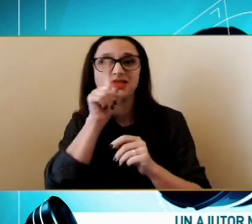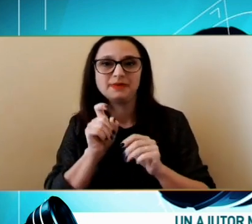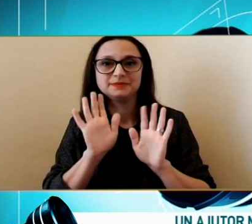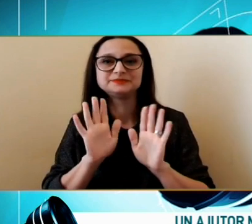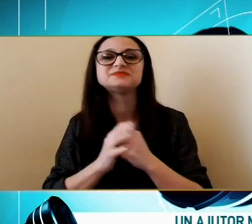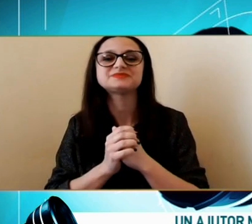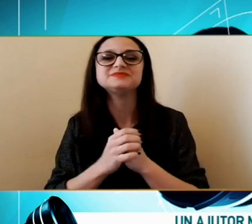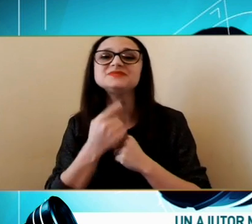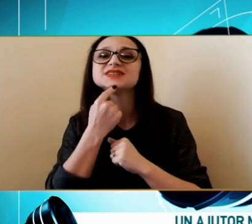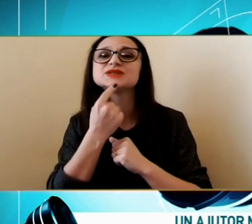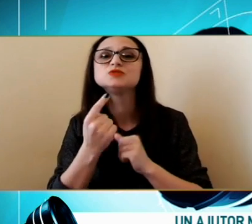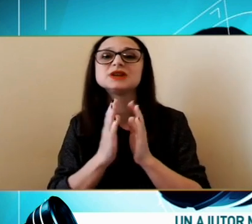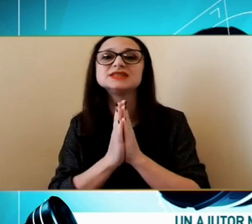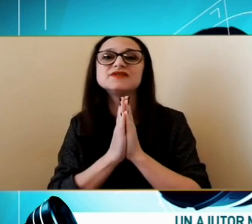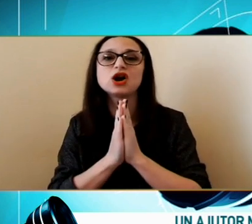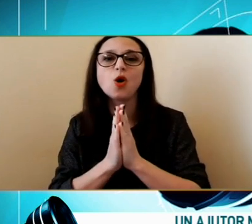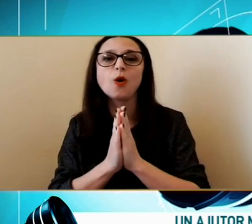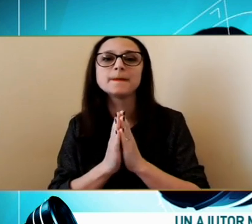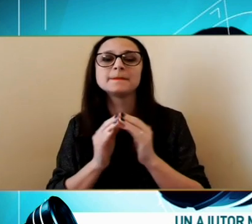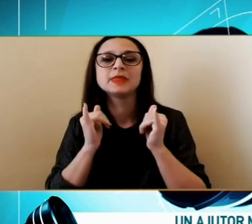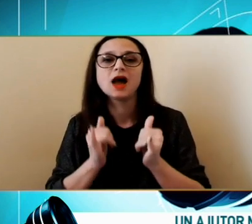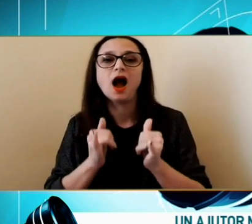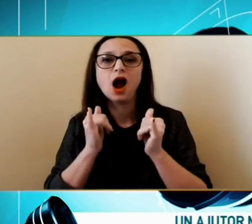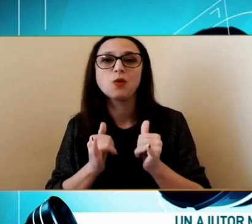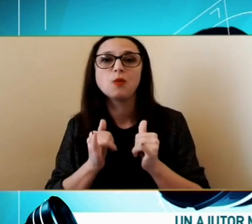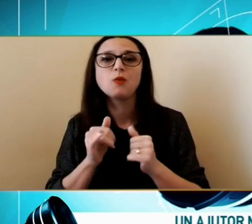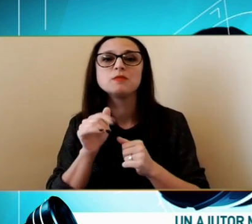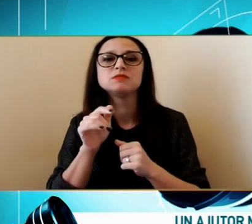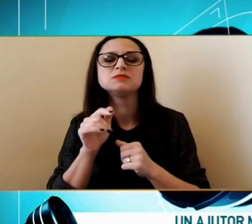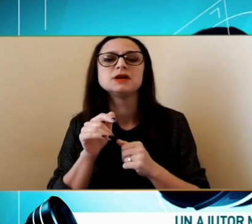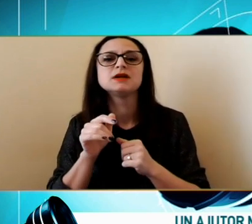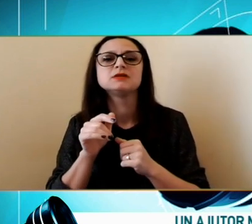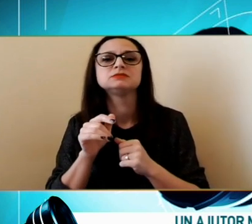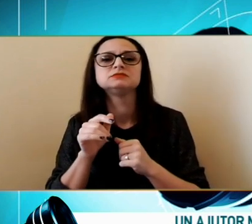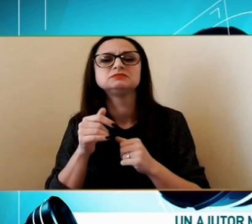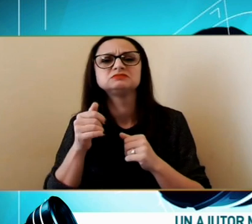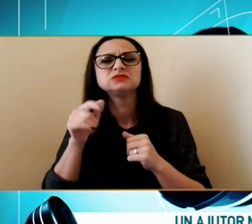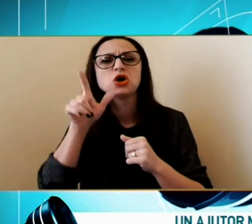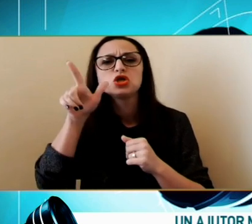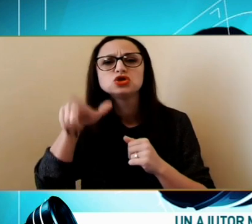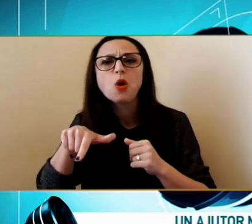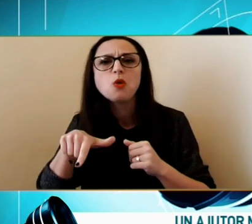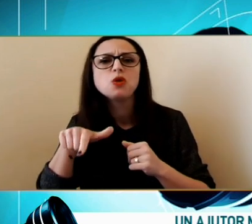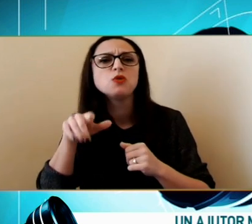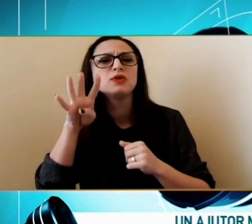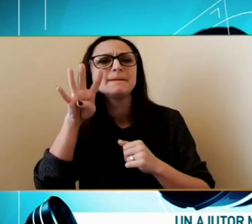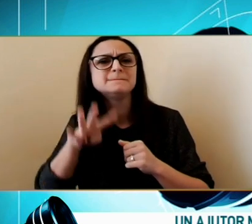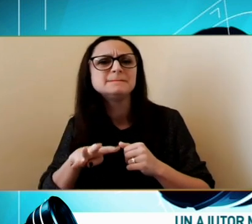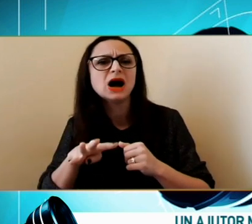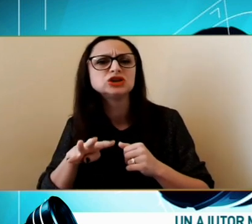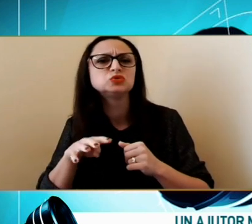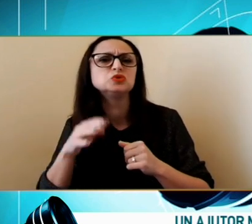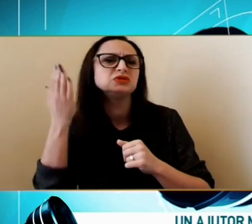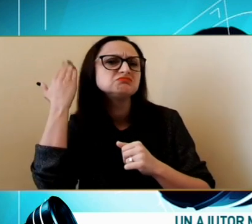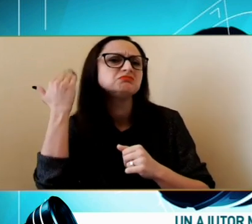Spuneți-mi vă rog Acum 2, 3, 4, 10 luni de zile V-ați fi așteptat să